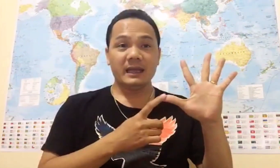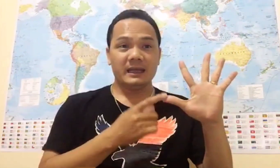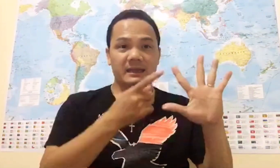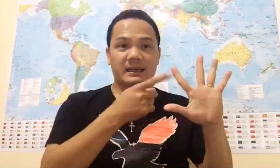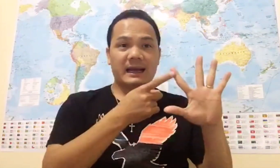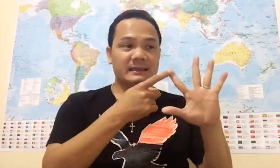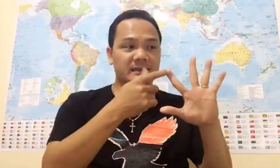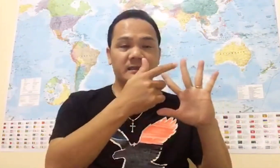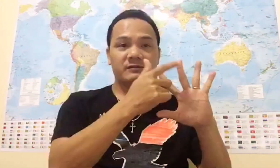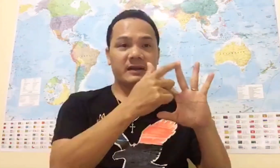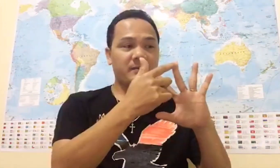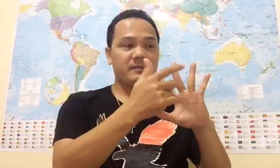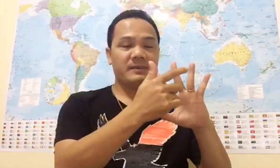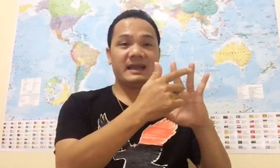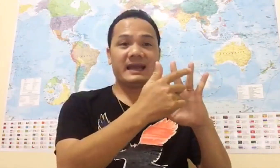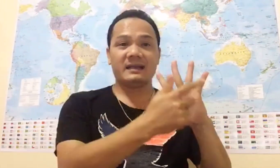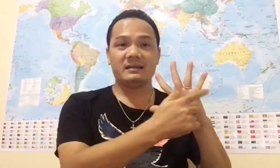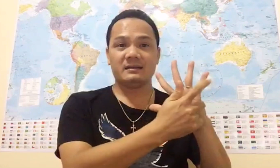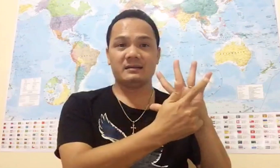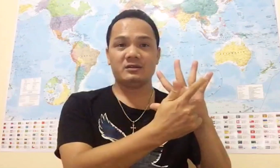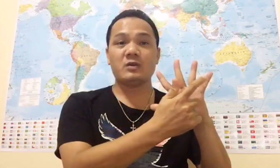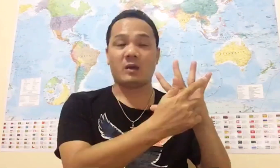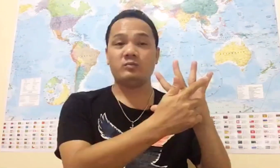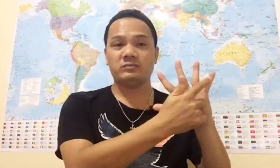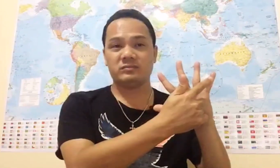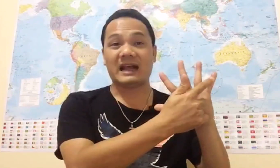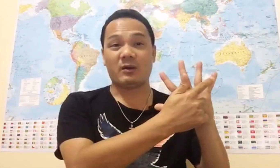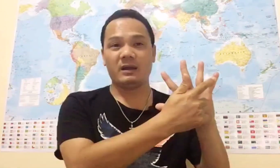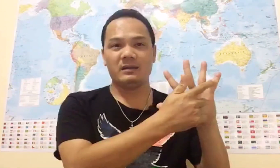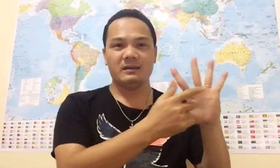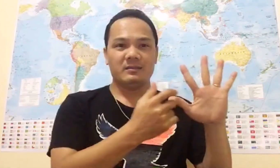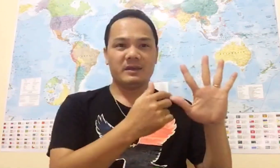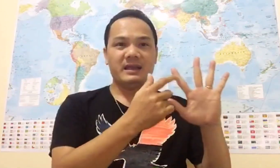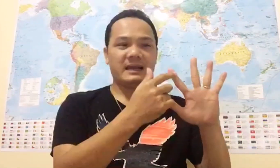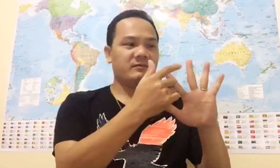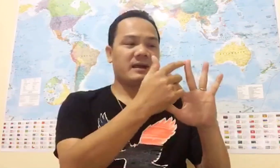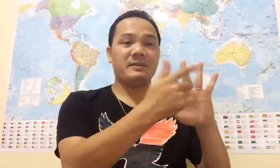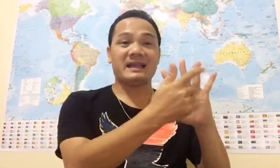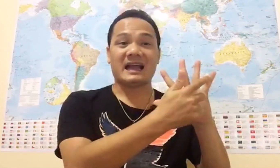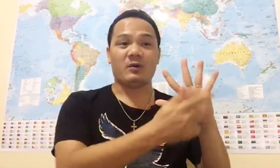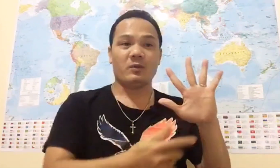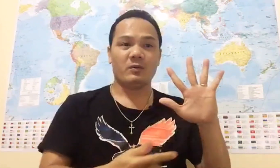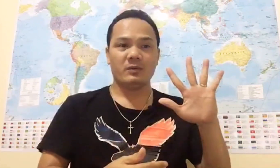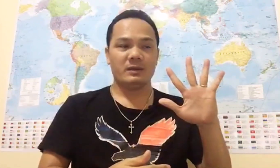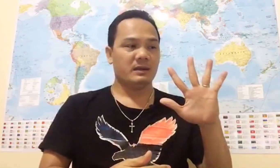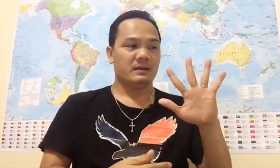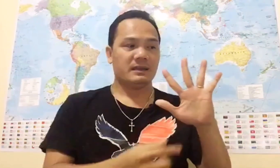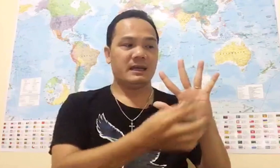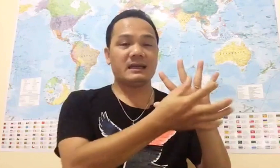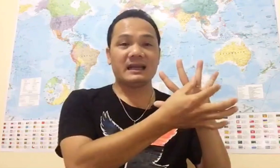Anh Pháp Nga Trung Cộng Tàu á Mỹ Anh Pháp Nga Tàu Thì hết là